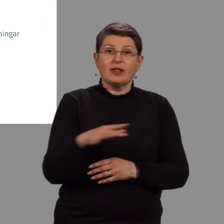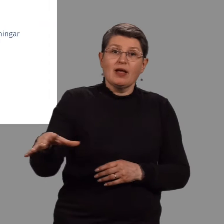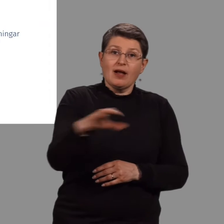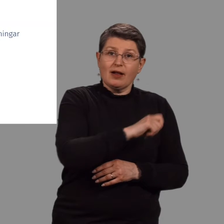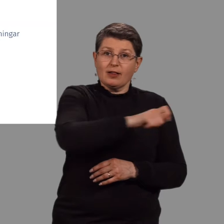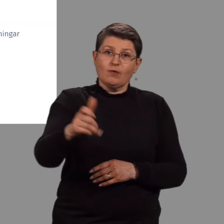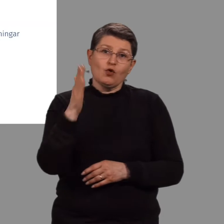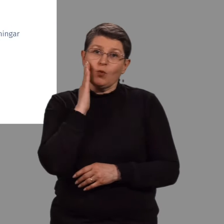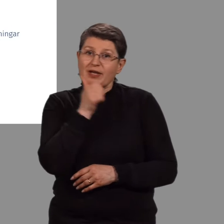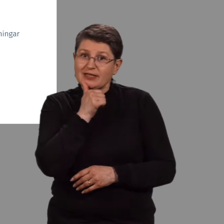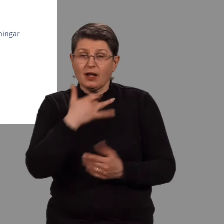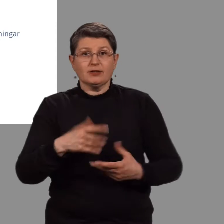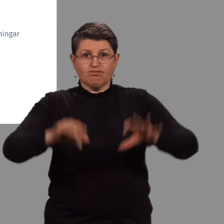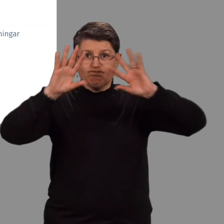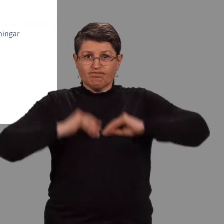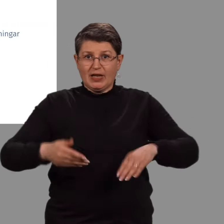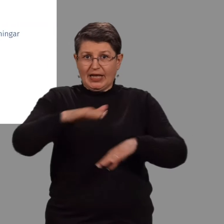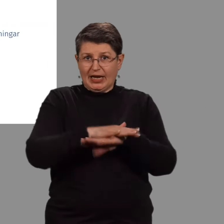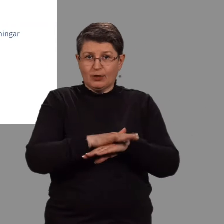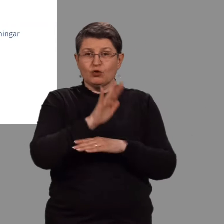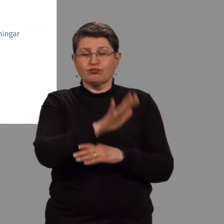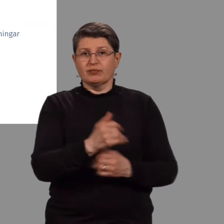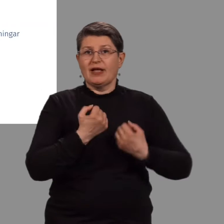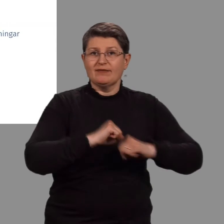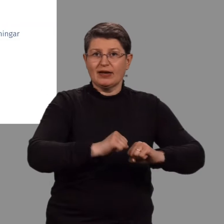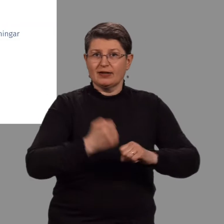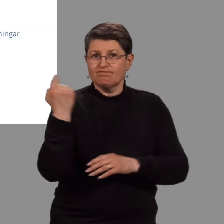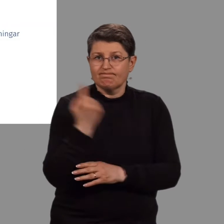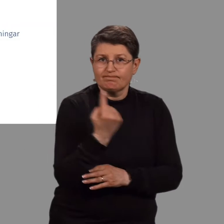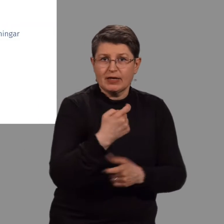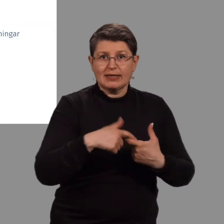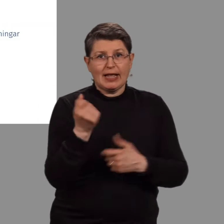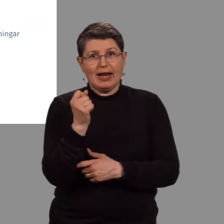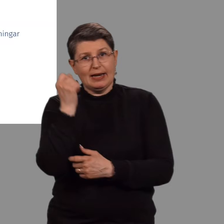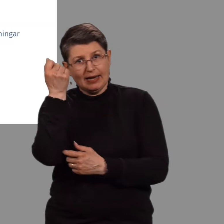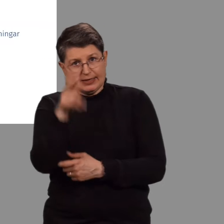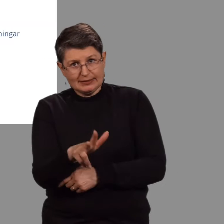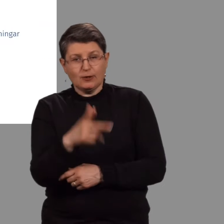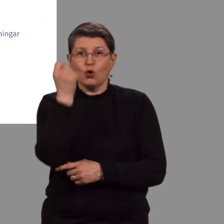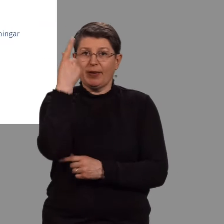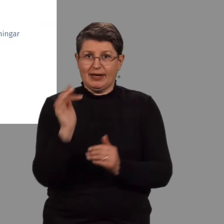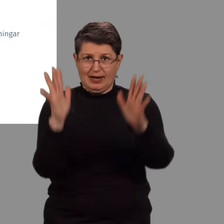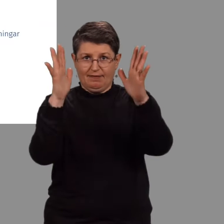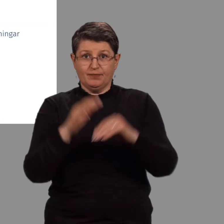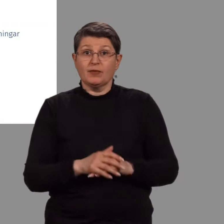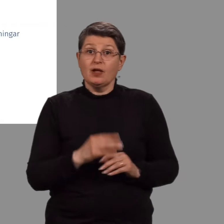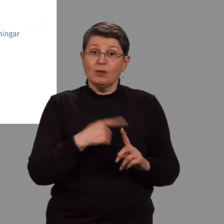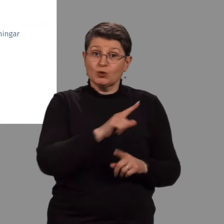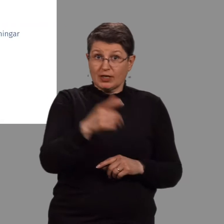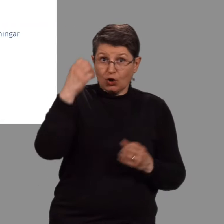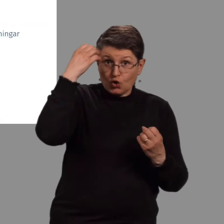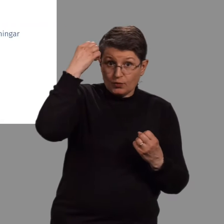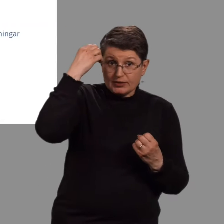búalandsins getið nótið réttindar sinna til að vera virkir þáttakendur í lista á menningalífi. Ég nefyrir upplýsingatækni